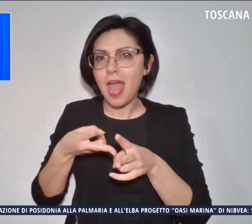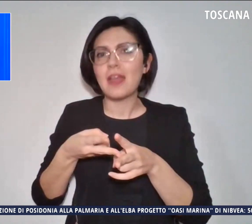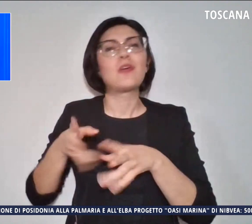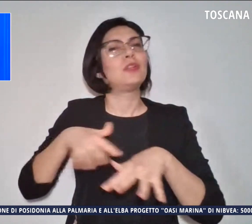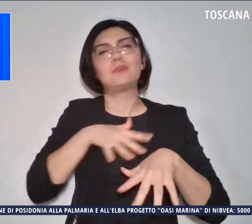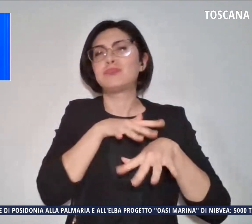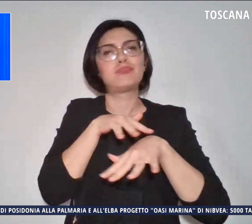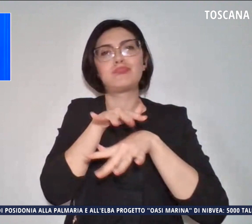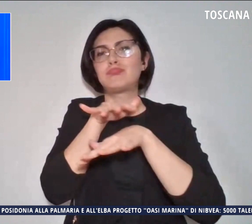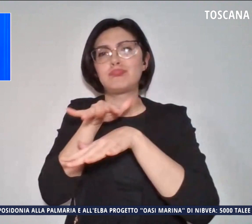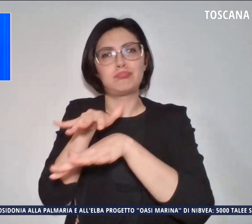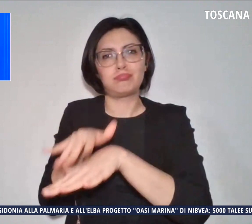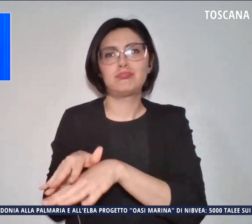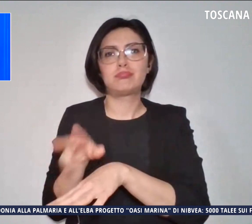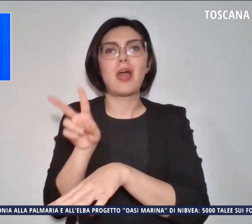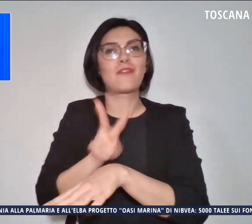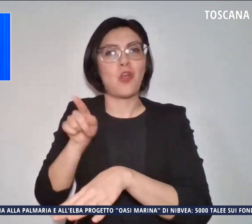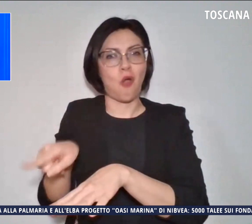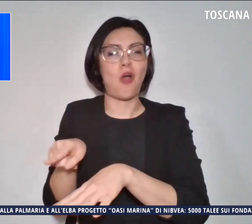tingerà la capitale.